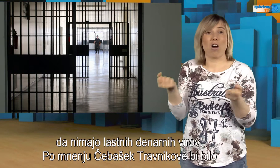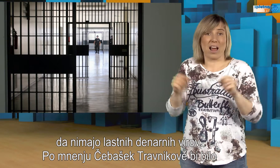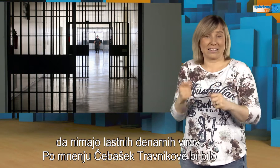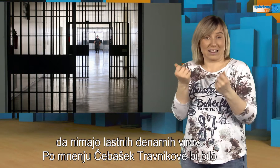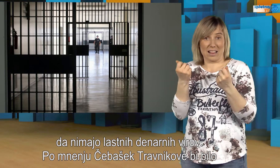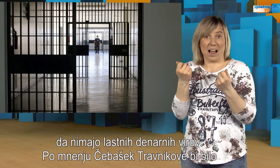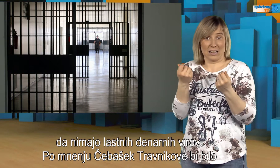virov.